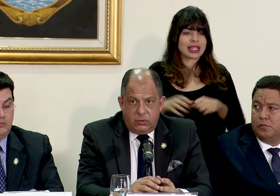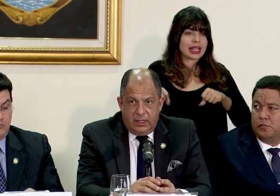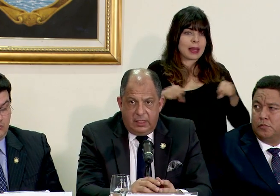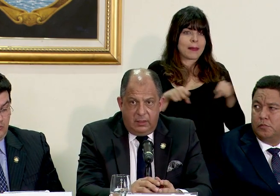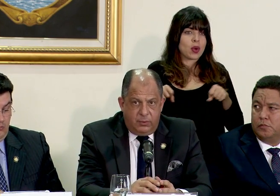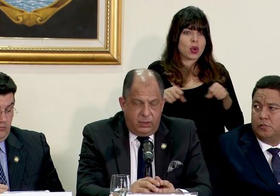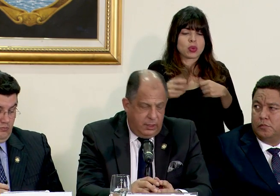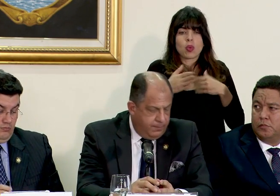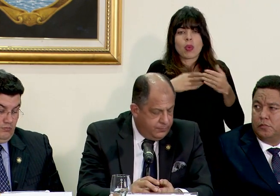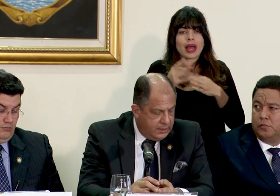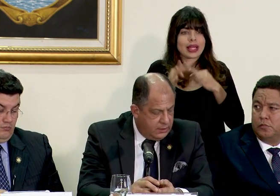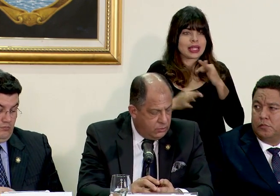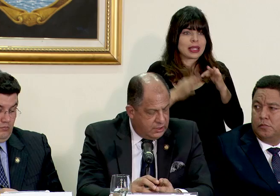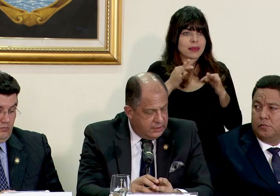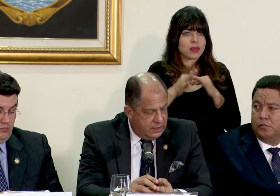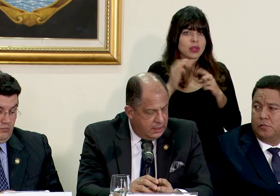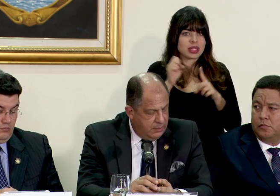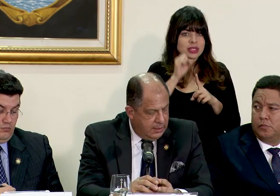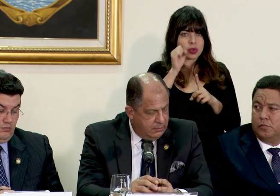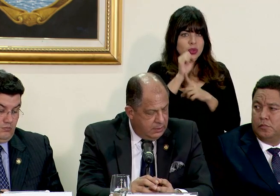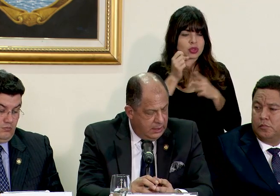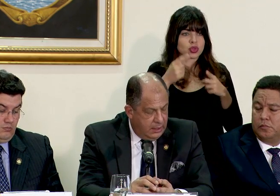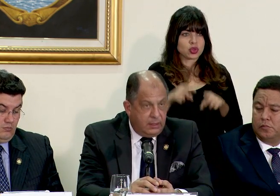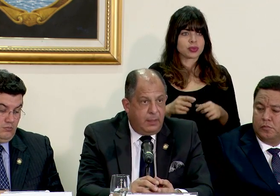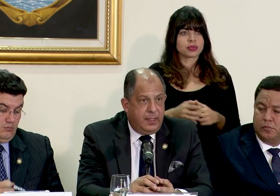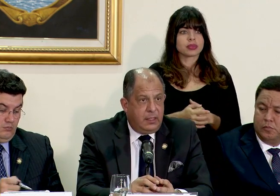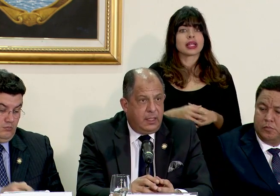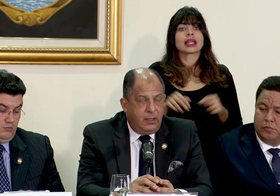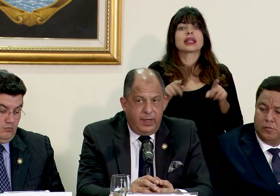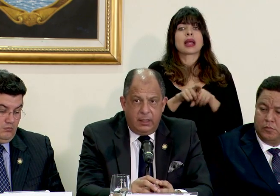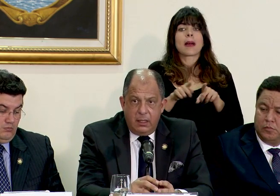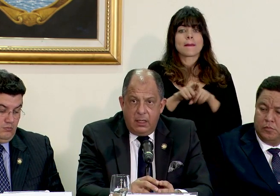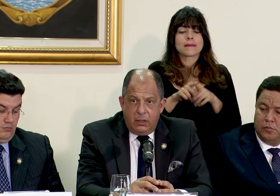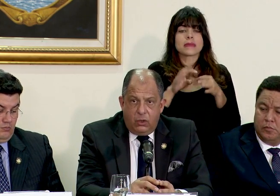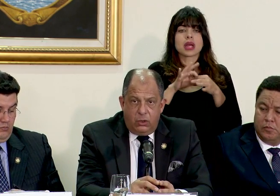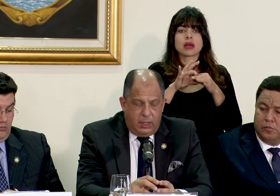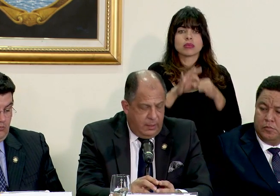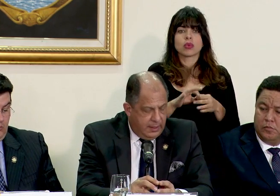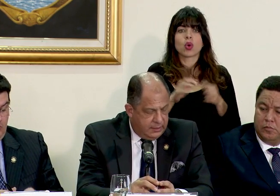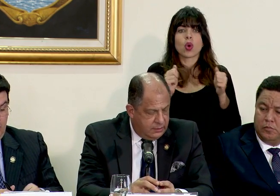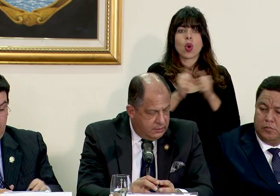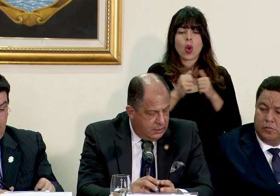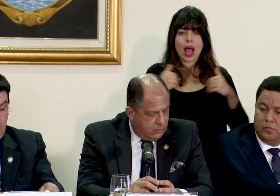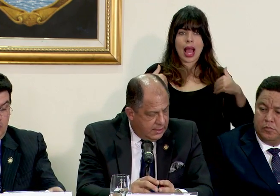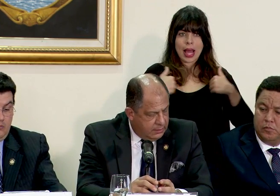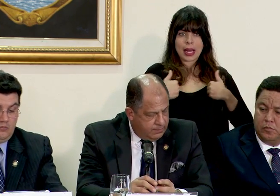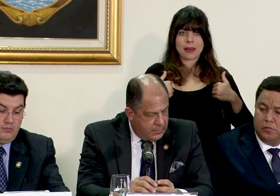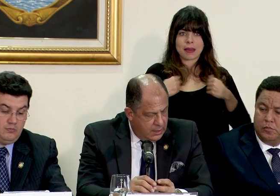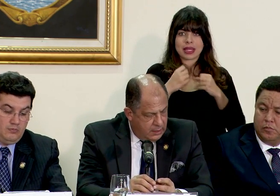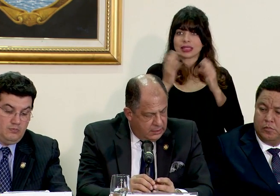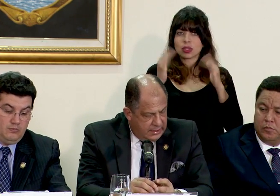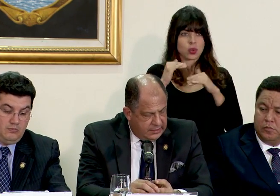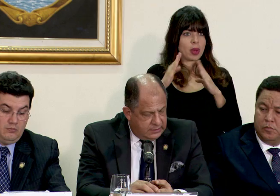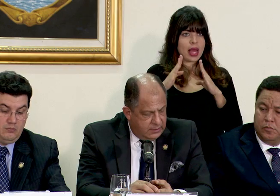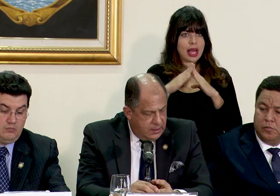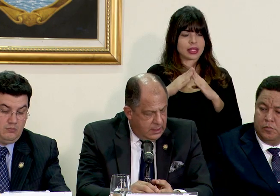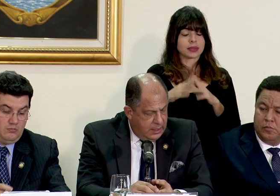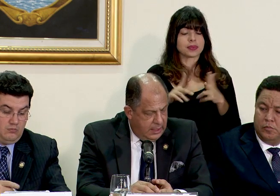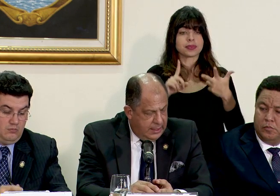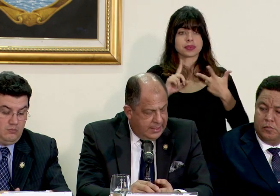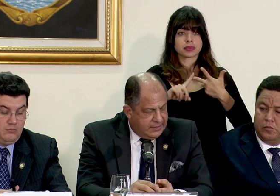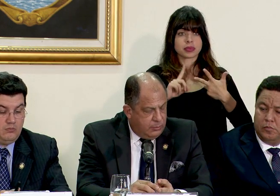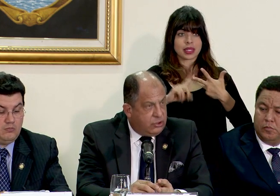terremotos cualquier tipo de circunstancia animal y también tiene que ver con animales sin hogar tres